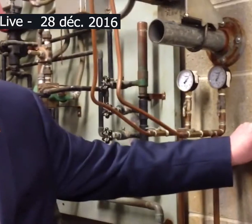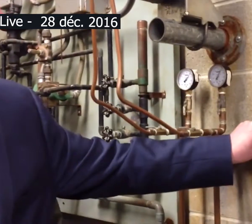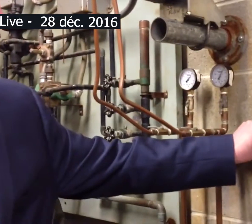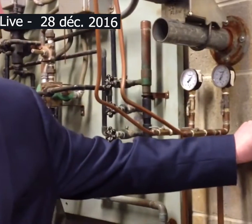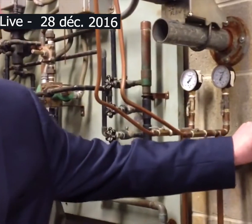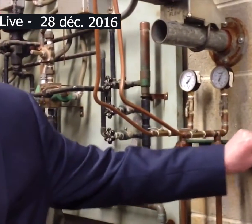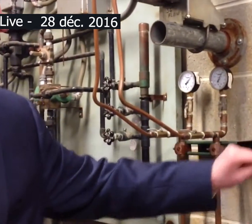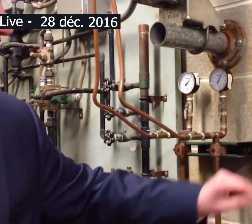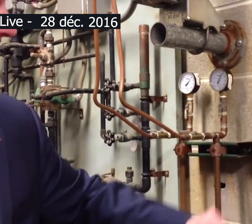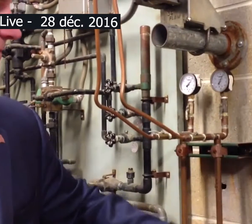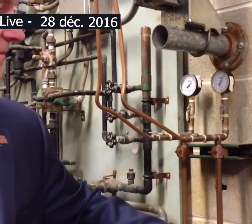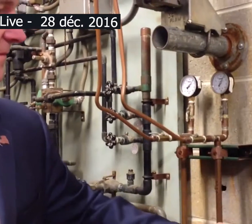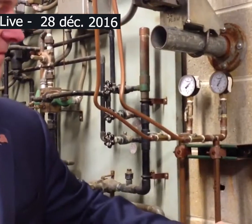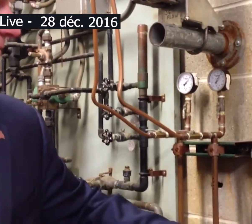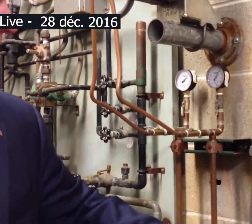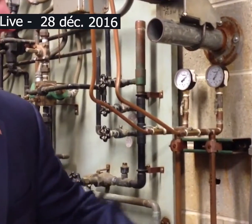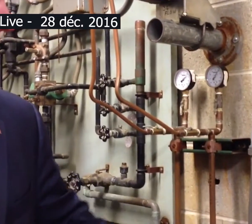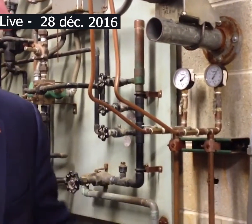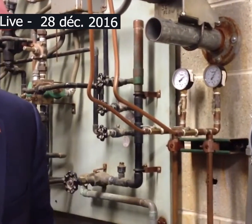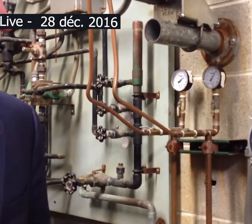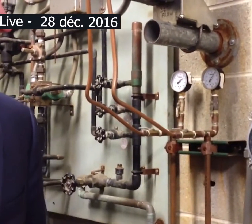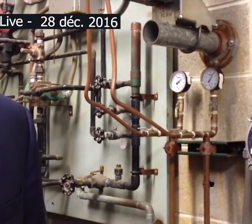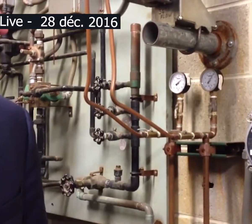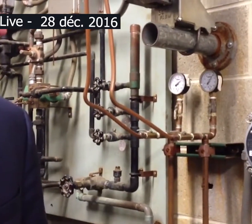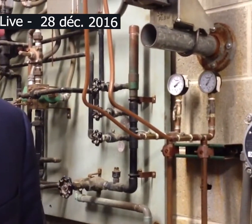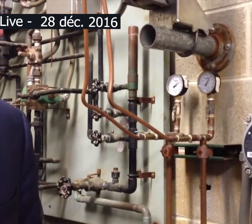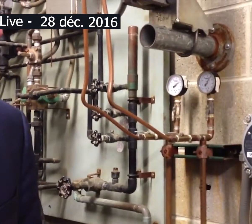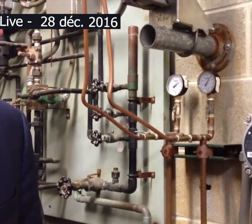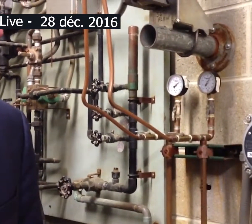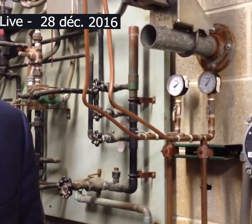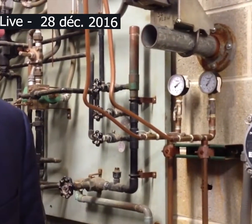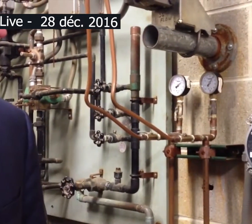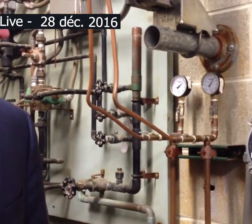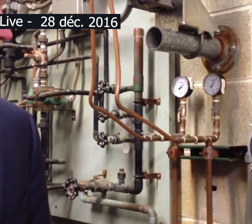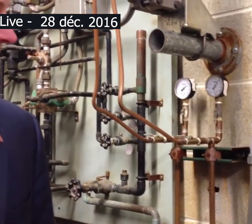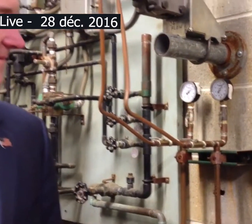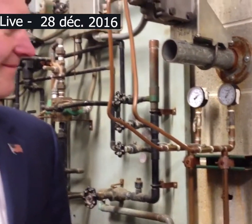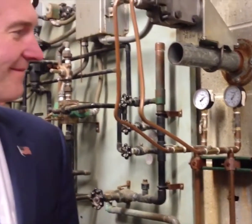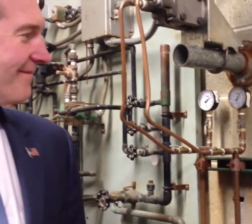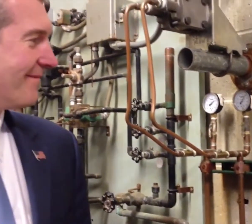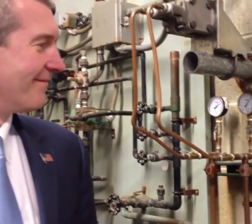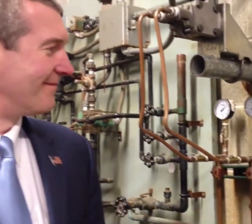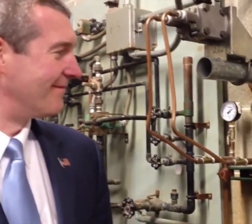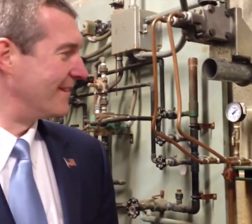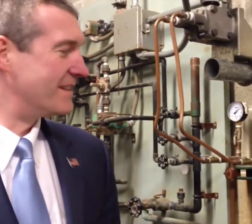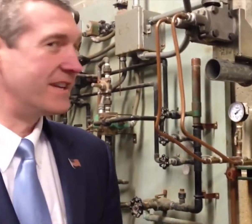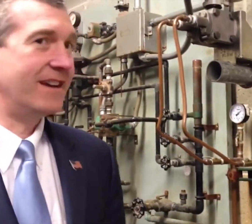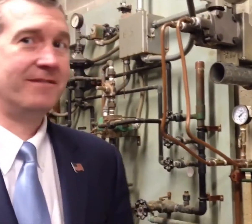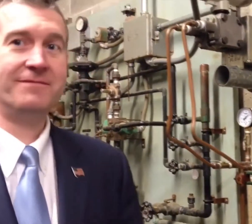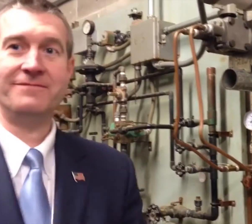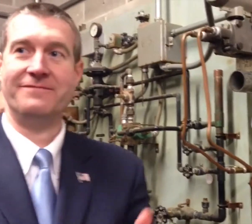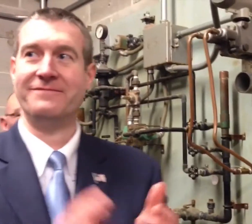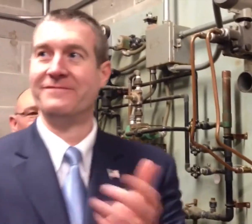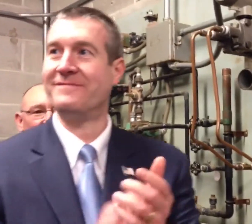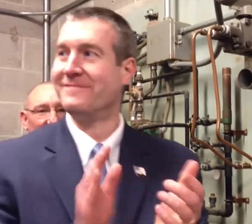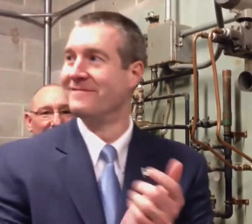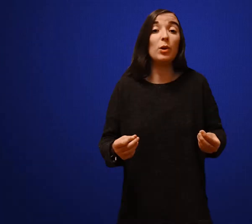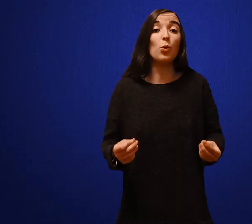place, elle commence à traiter l'eau de la rivière de Flint Une mesure temporaire en attendant la construction d'un pipeline pour acheminer l'eau